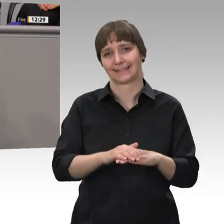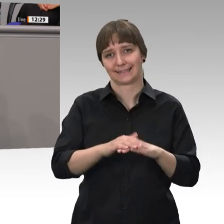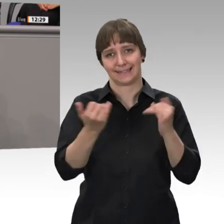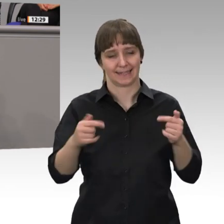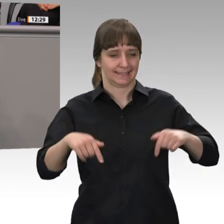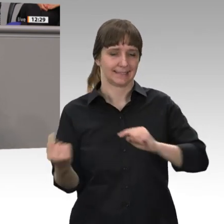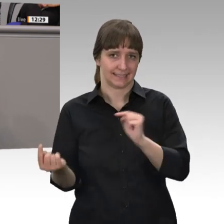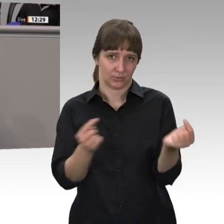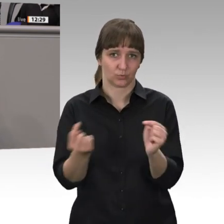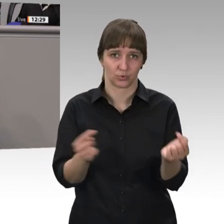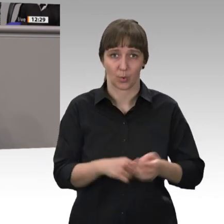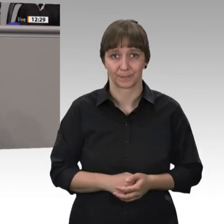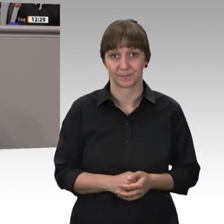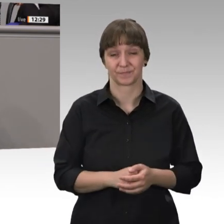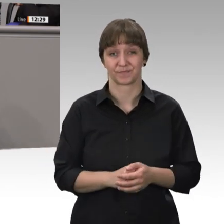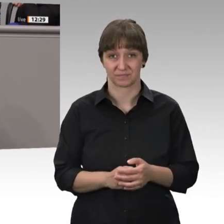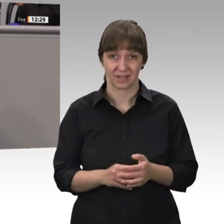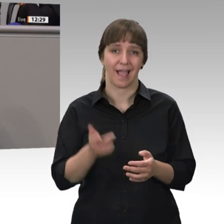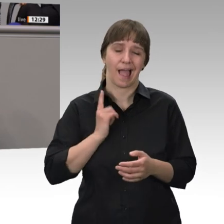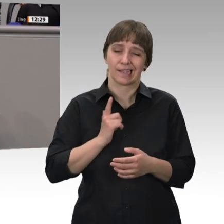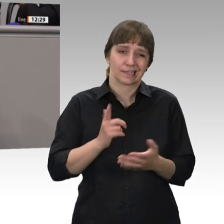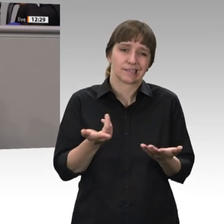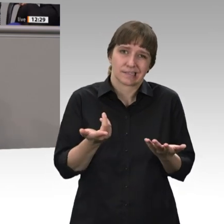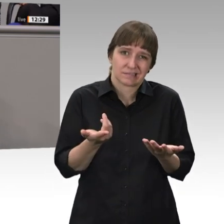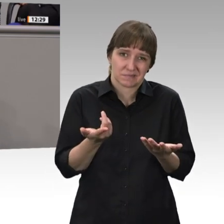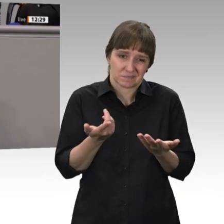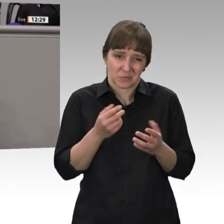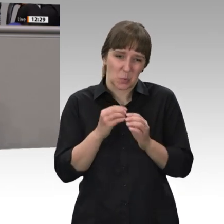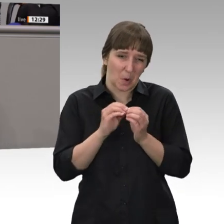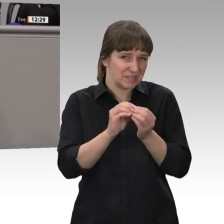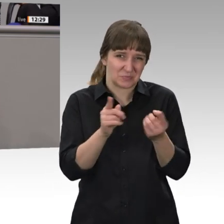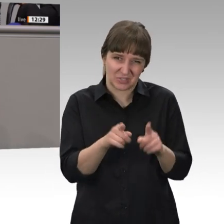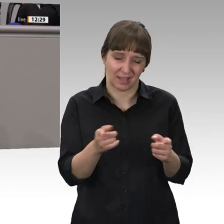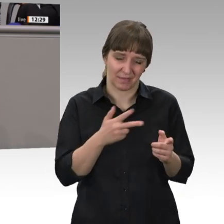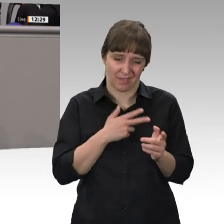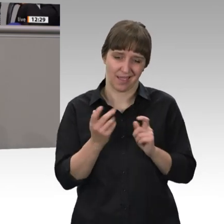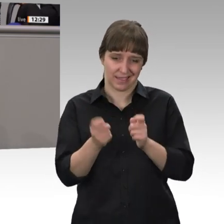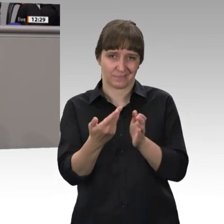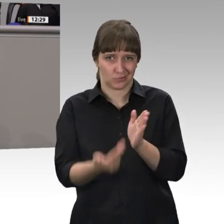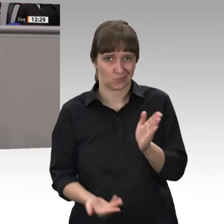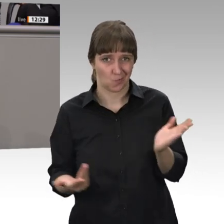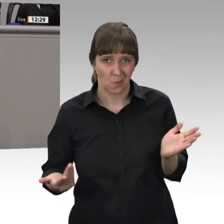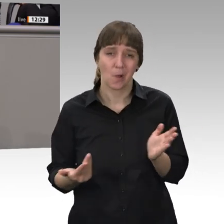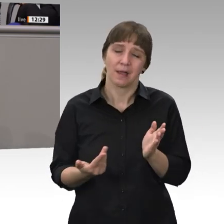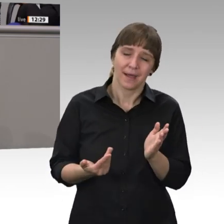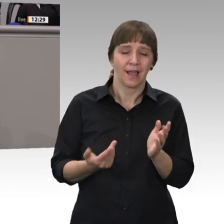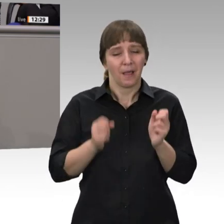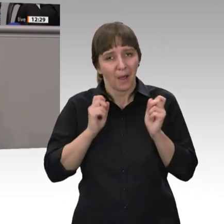komplizierter geworden, als er sein müsste aus unserer Sicht. Aber es ist ein großer Schritt in die richtige Richtung. Mit ihr werden langes